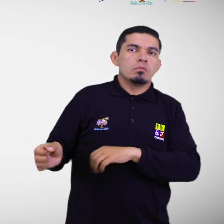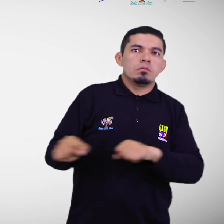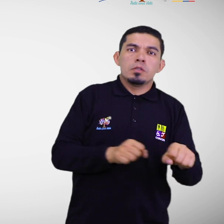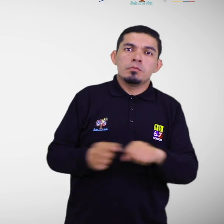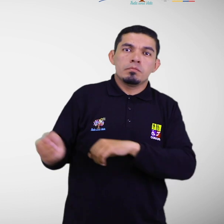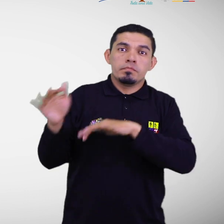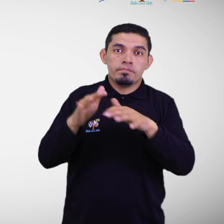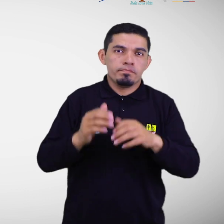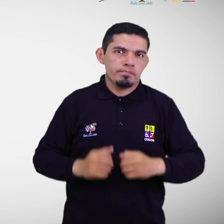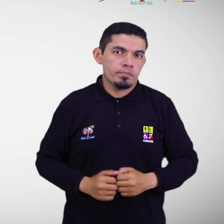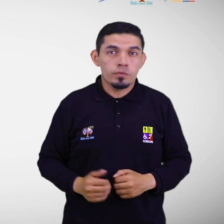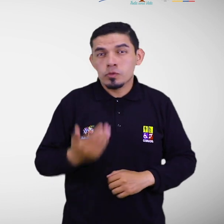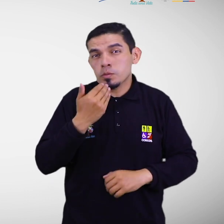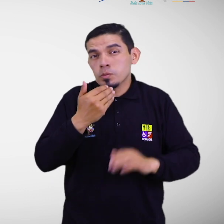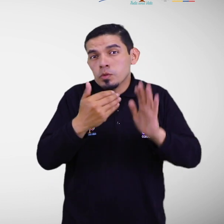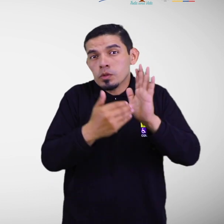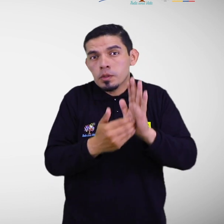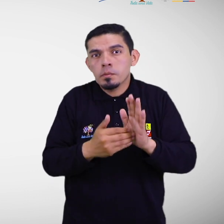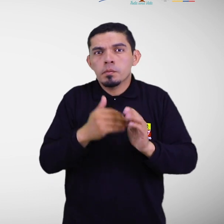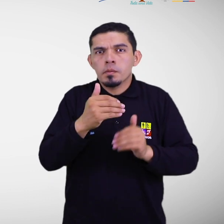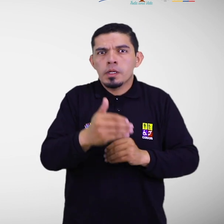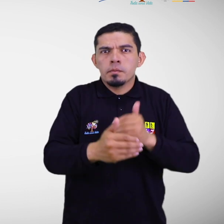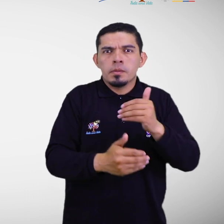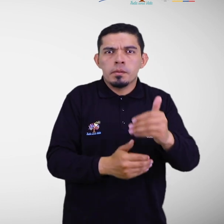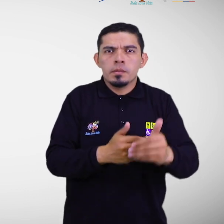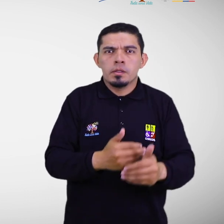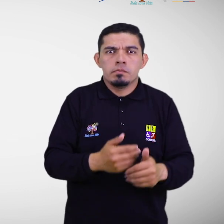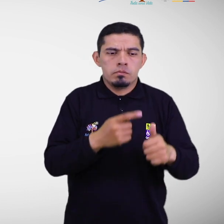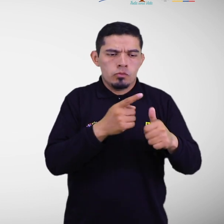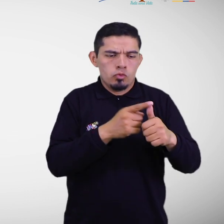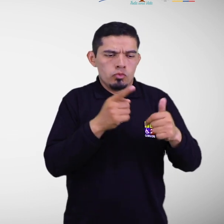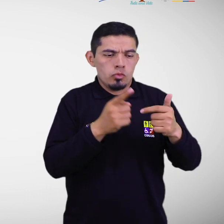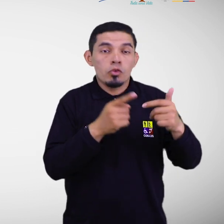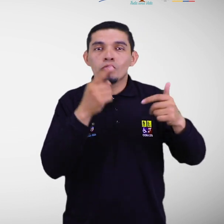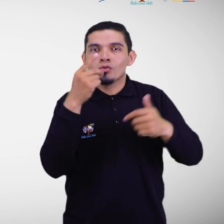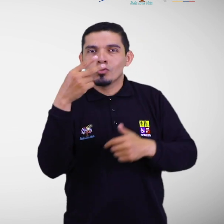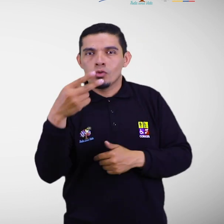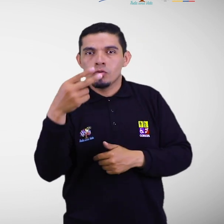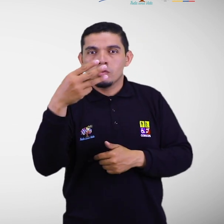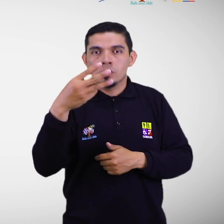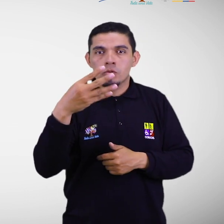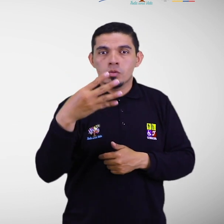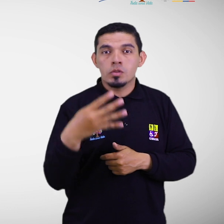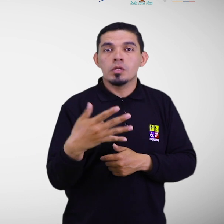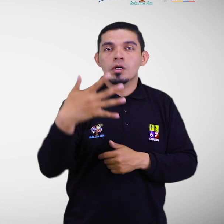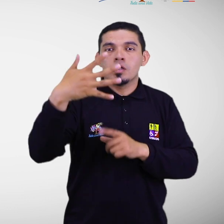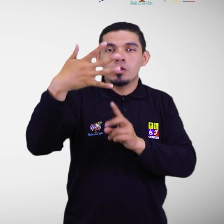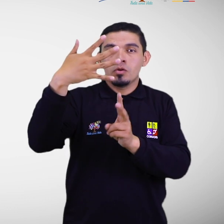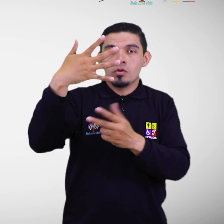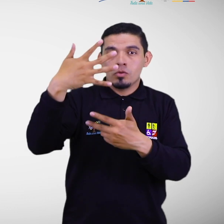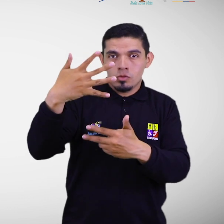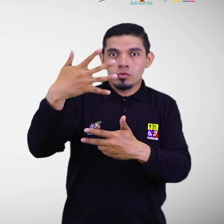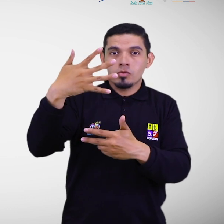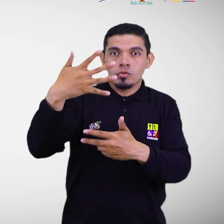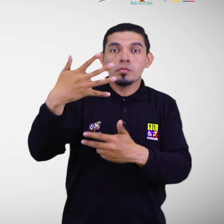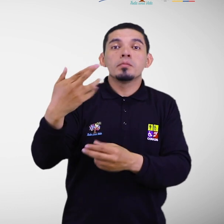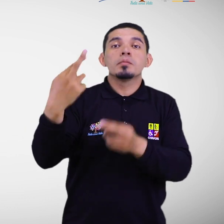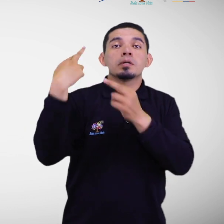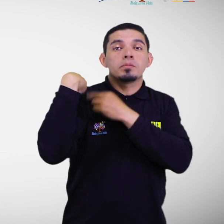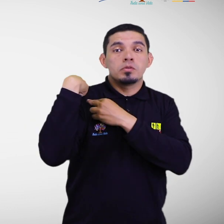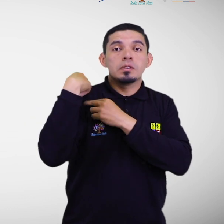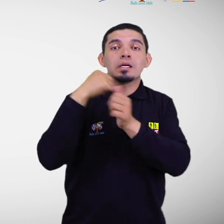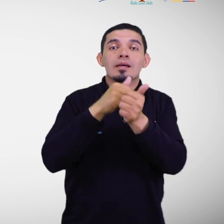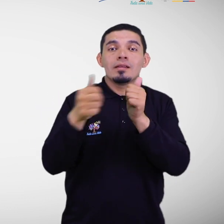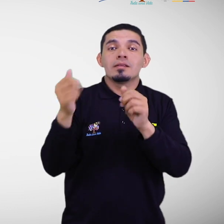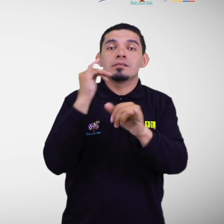Tomando como referencia los pasos del 2 al 8, así como las consideradas por las instituciones en el ámbito de sus competencias.